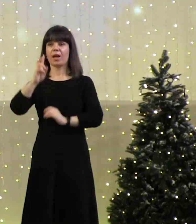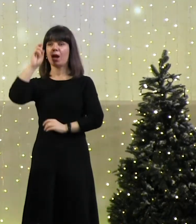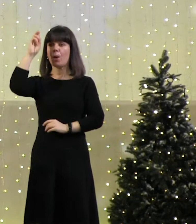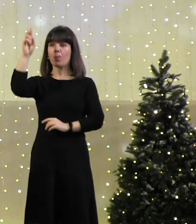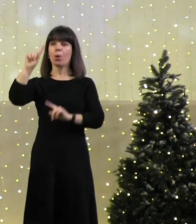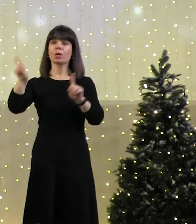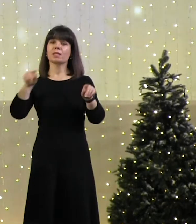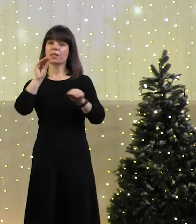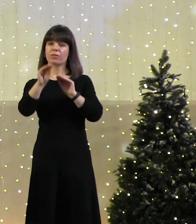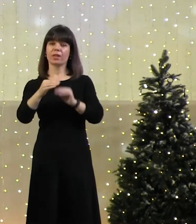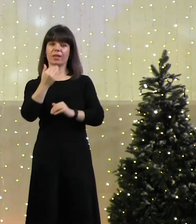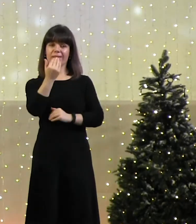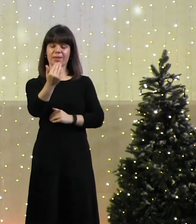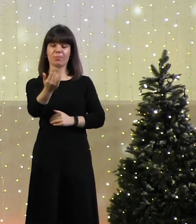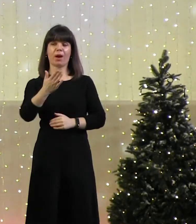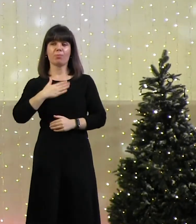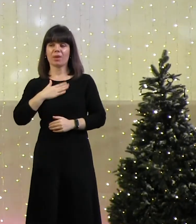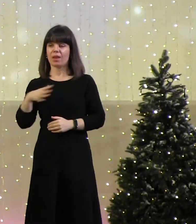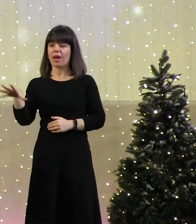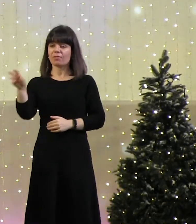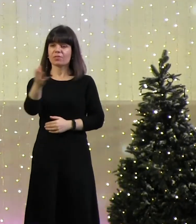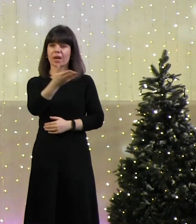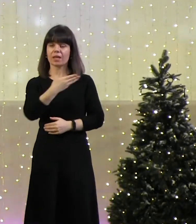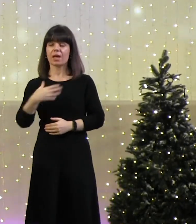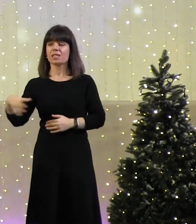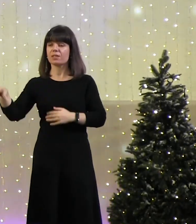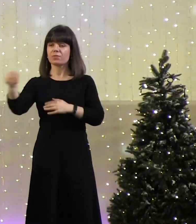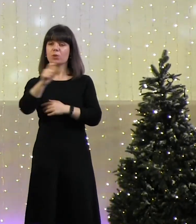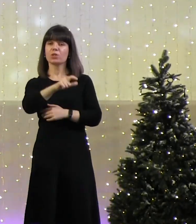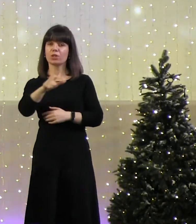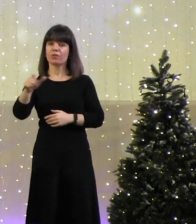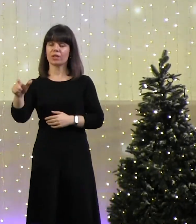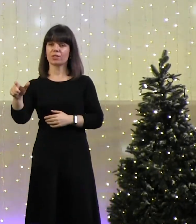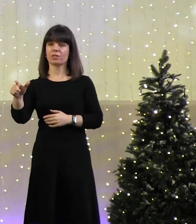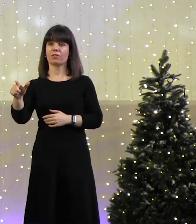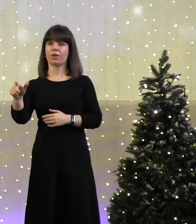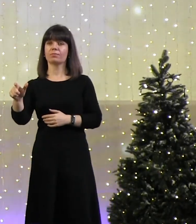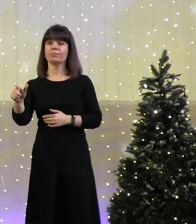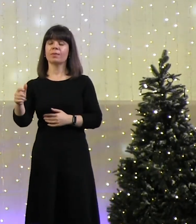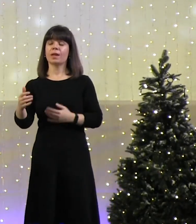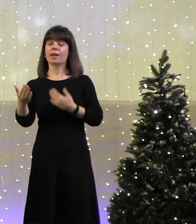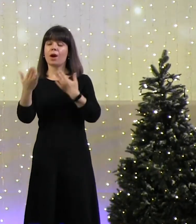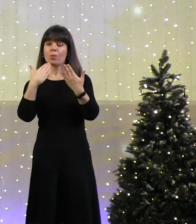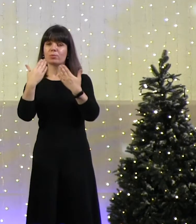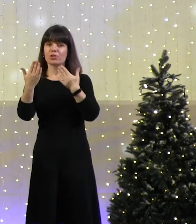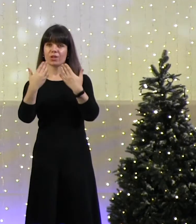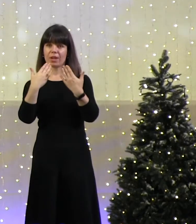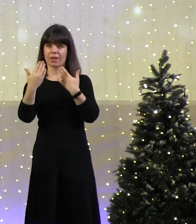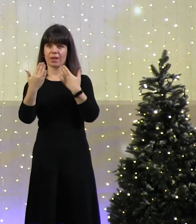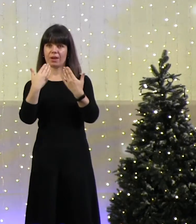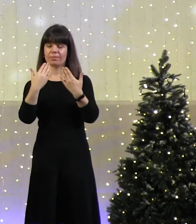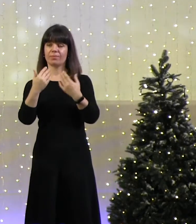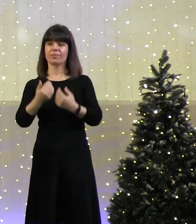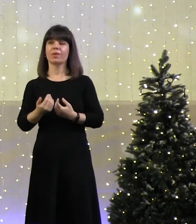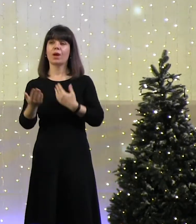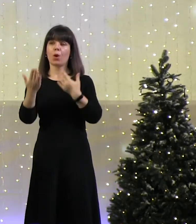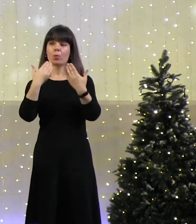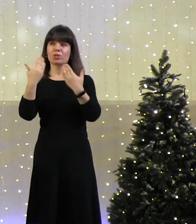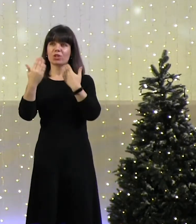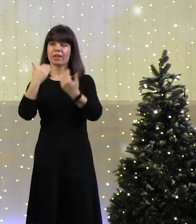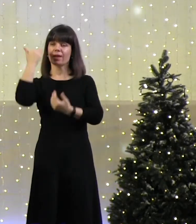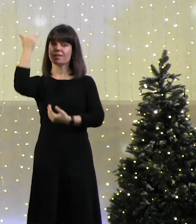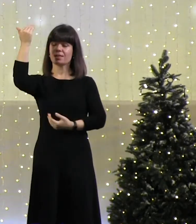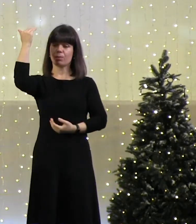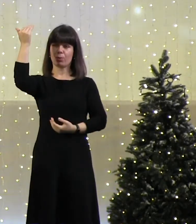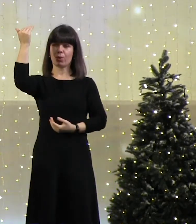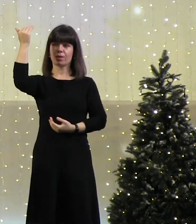тебя, меня, всех нас и все человечество для общения. Общение с собой,